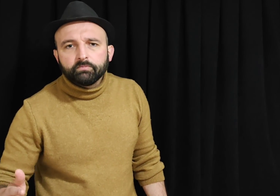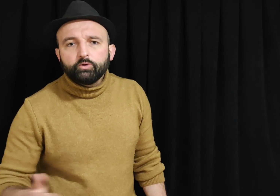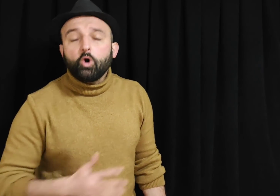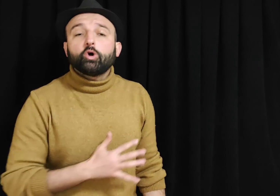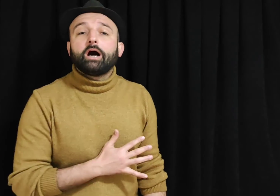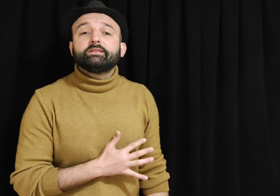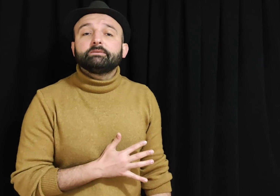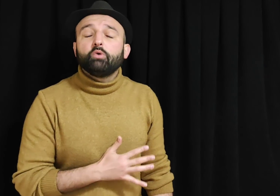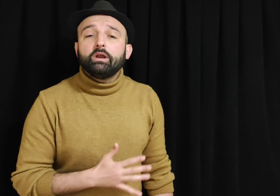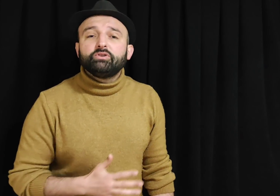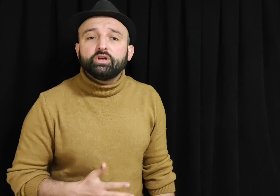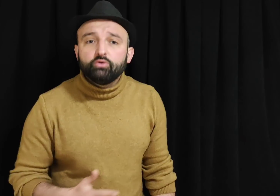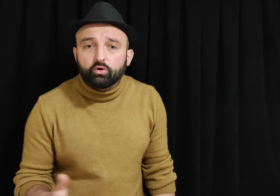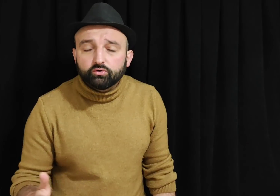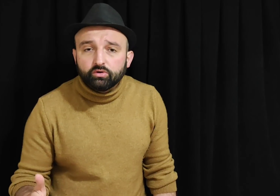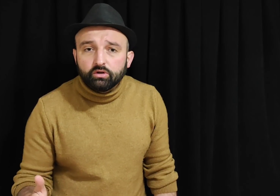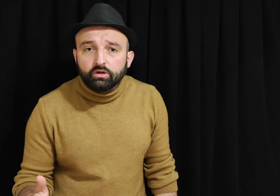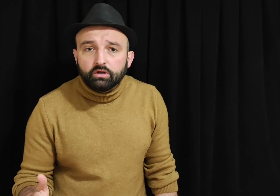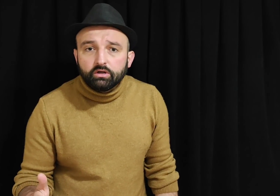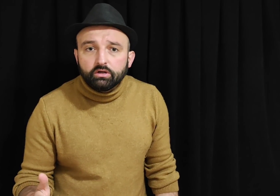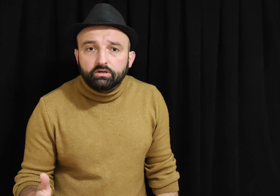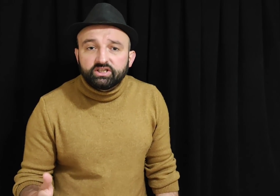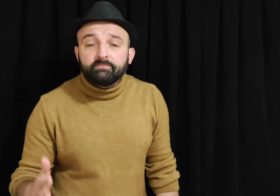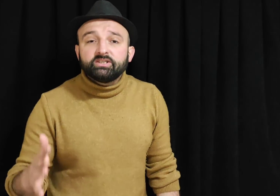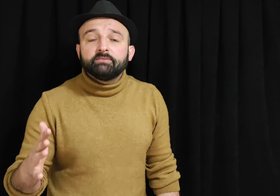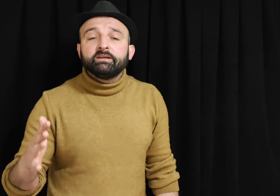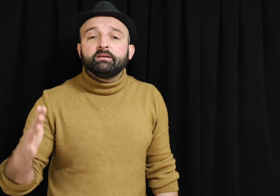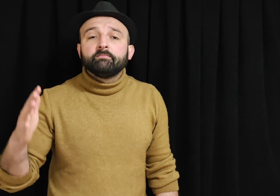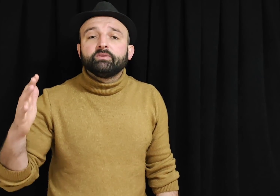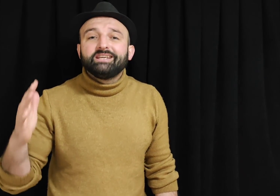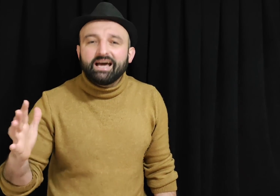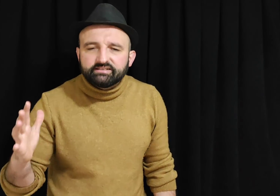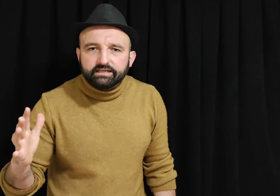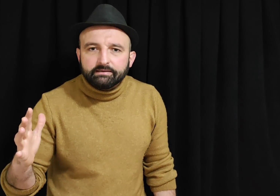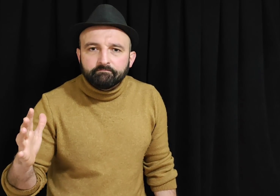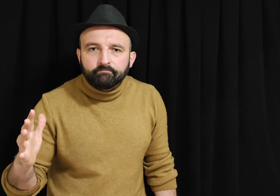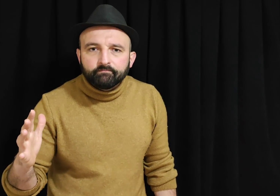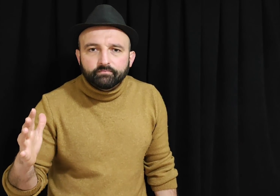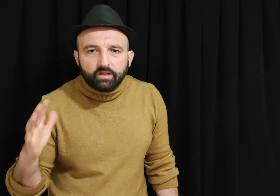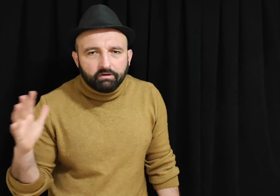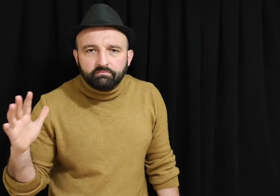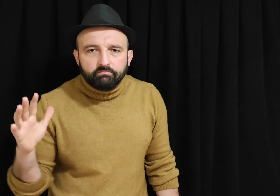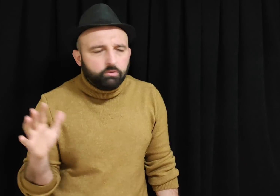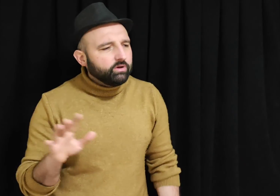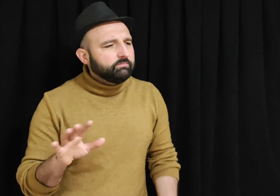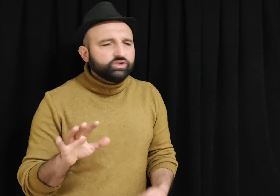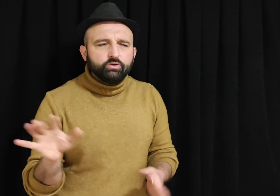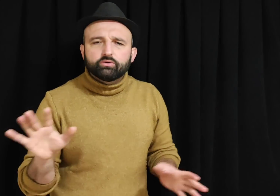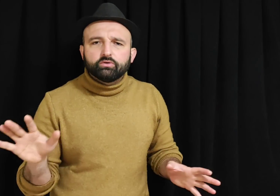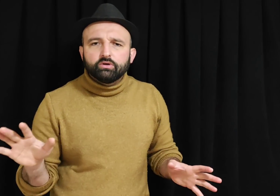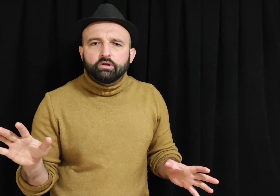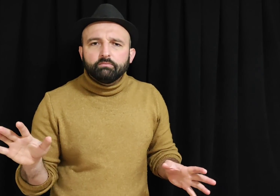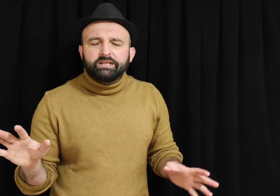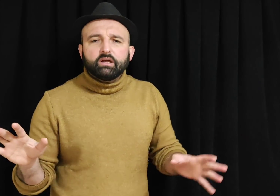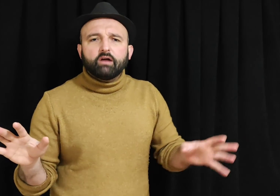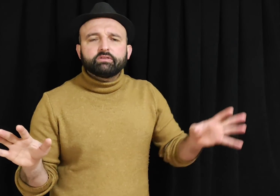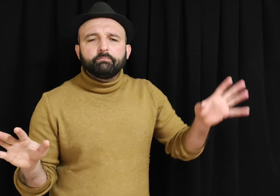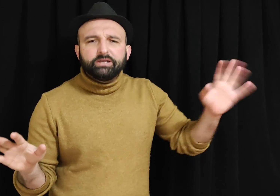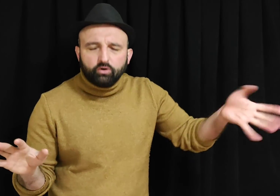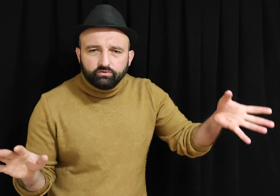Yok artık böyle bir şey yok. Kim kimi yerse. Tamam mı? Böyle bir şey yok. Bir tarafta Piton.